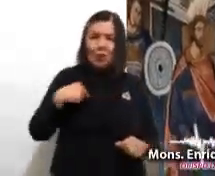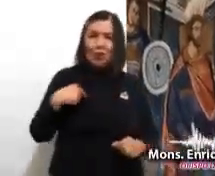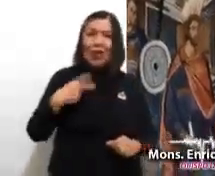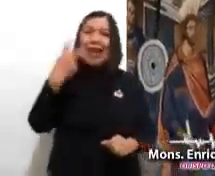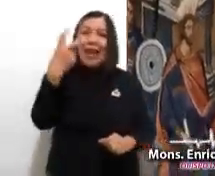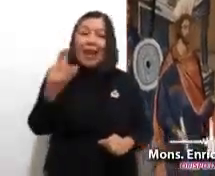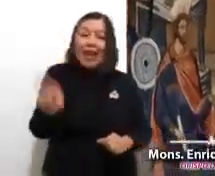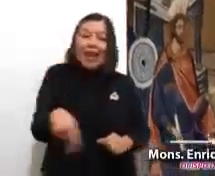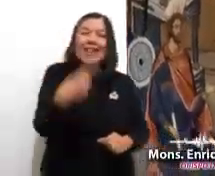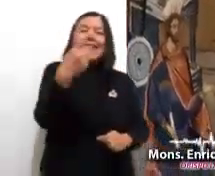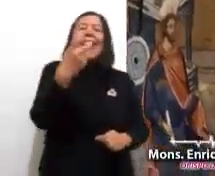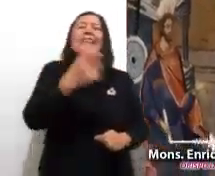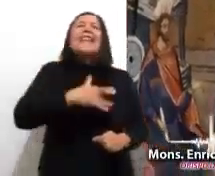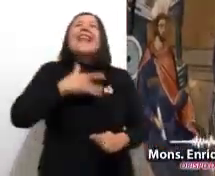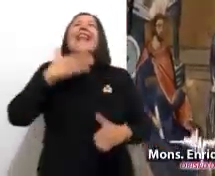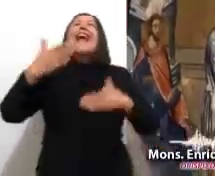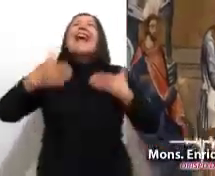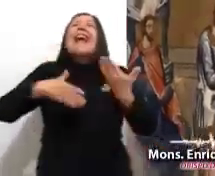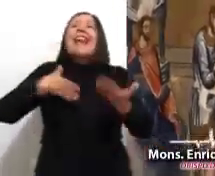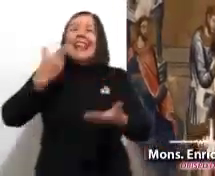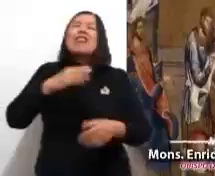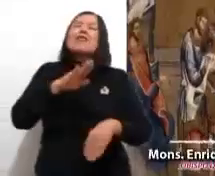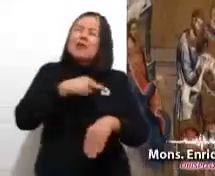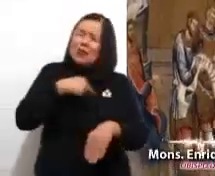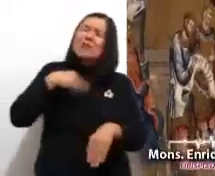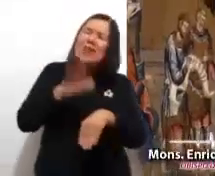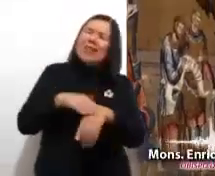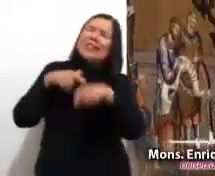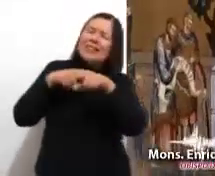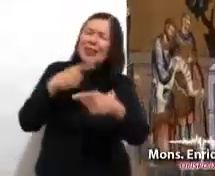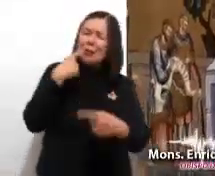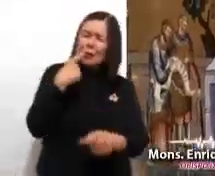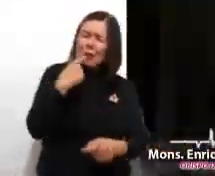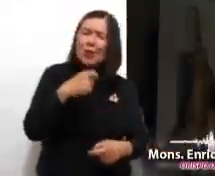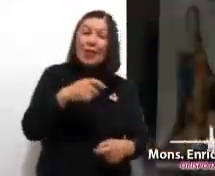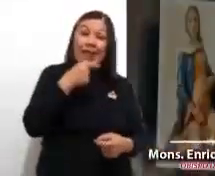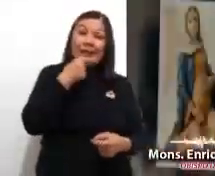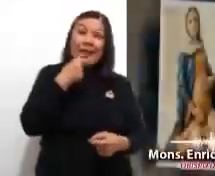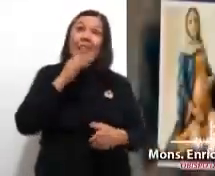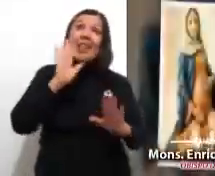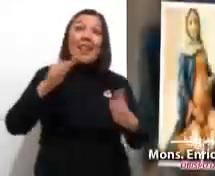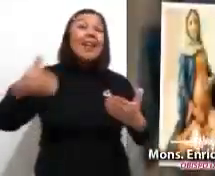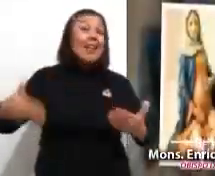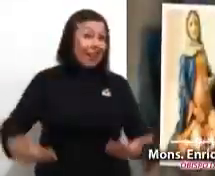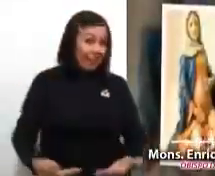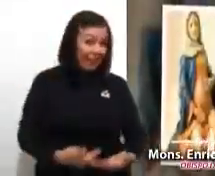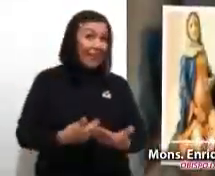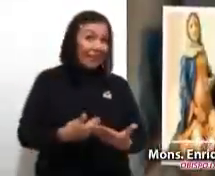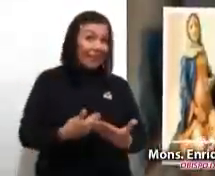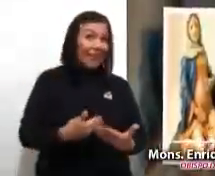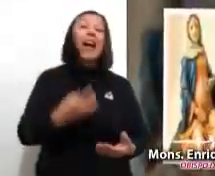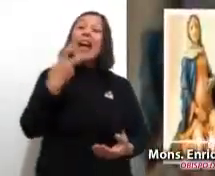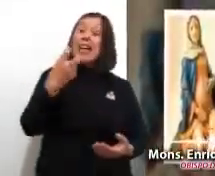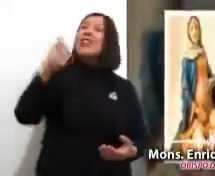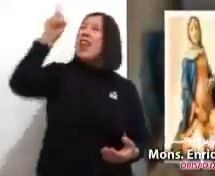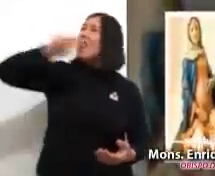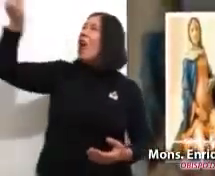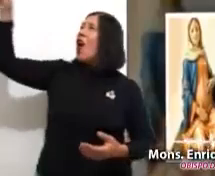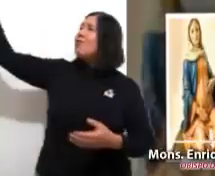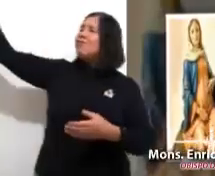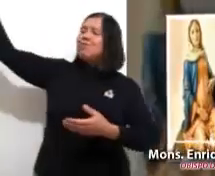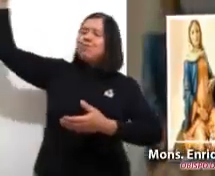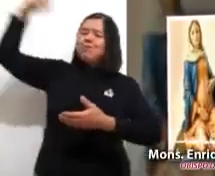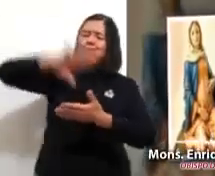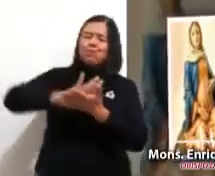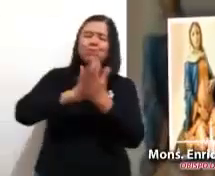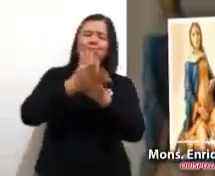Esta es la razón de nuestra alegría y el motivo para seguir luchando. Un niño nos ha nacido. Es Dios hecho